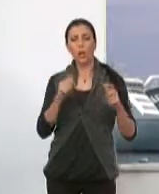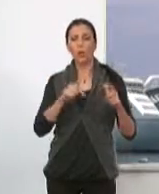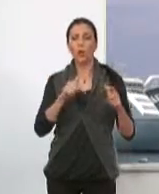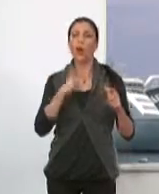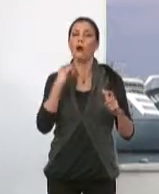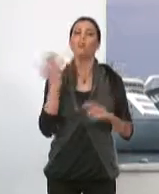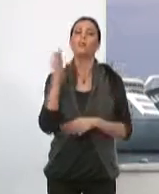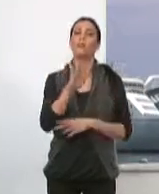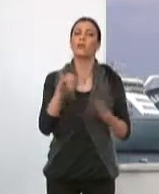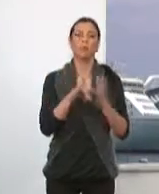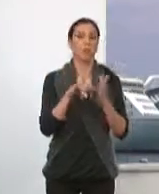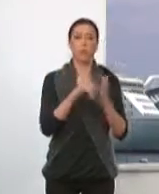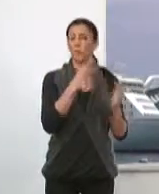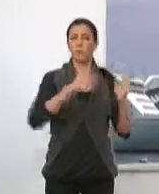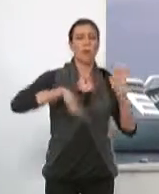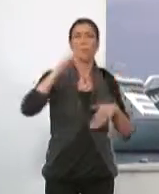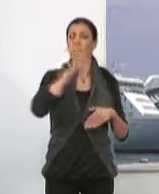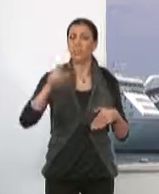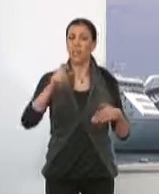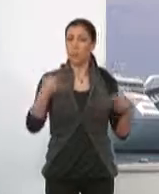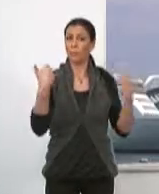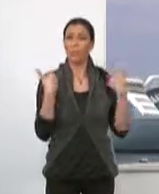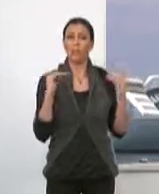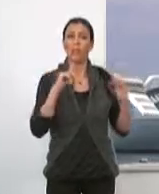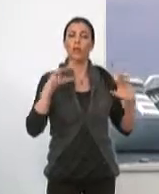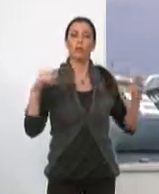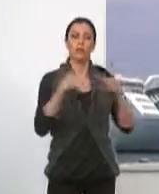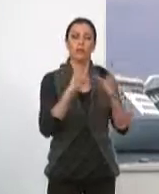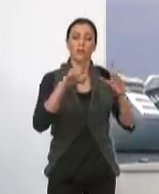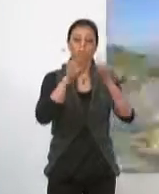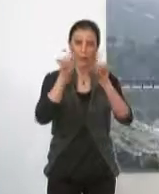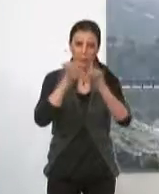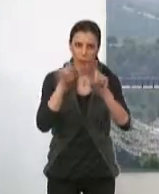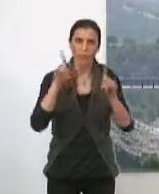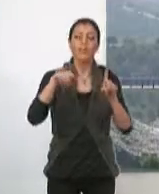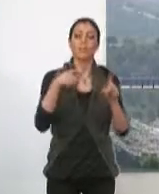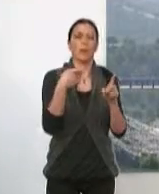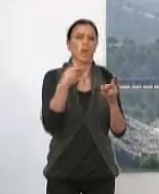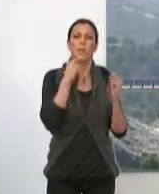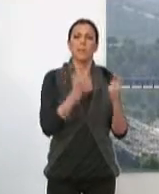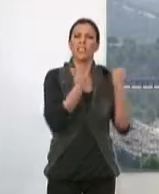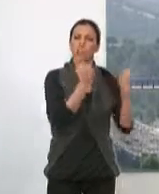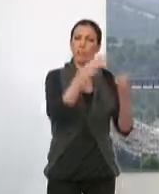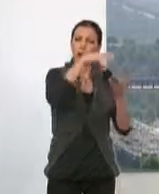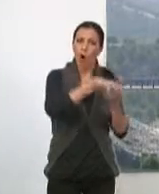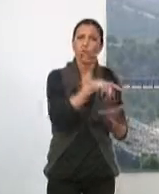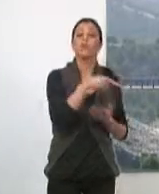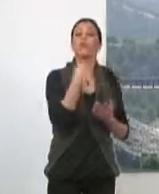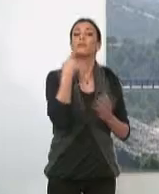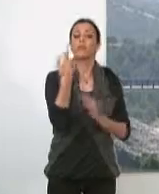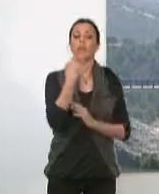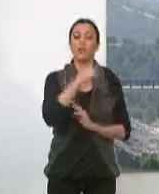reunión en la que estuvieron presentes cerca de una vintena de representantes de colectivos empresariales e instituciones,